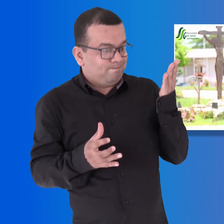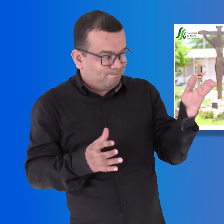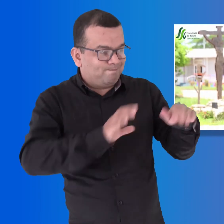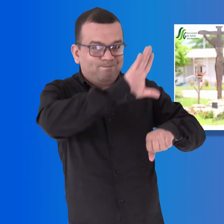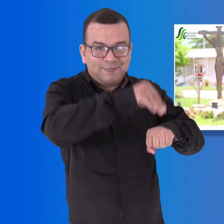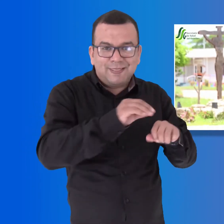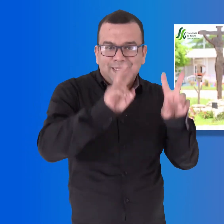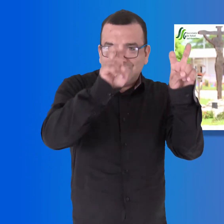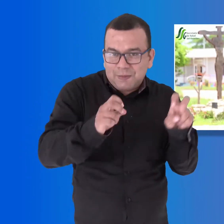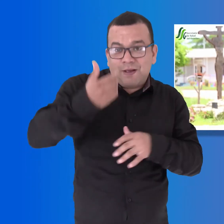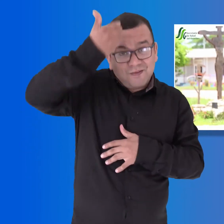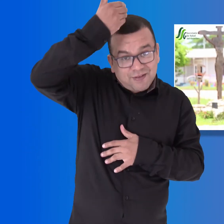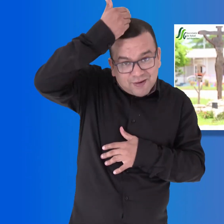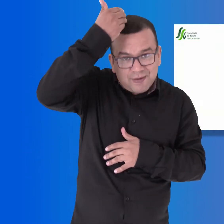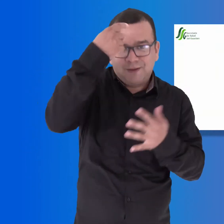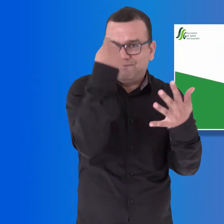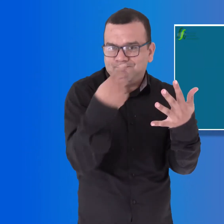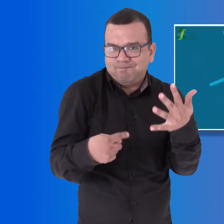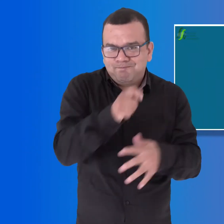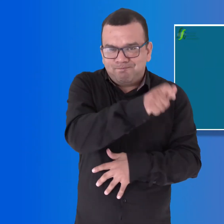Enfermera Jefe, Marta Cecilia Romero Páez.